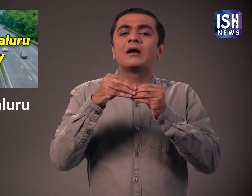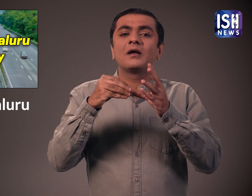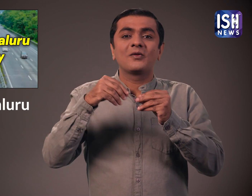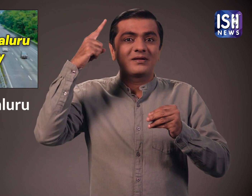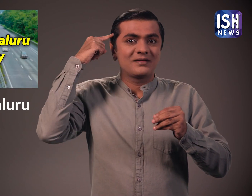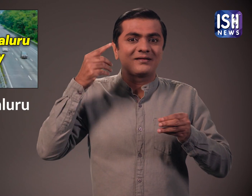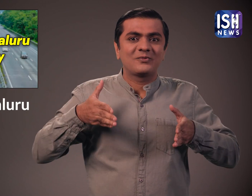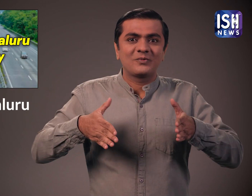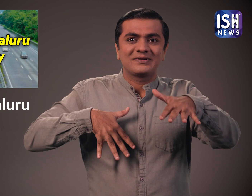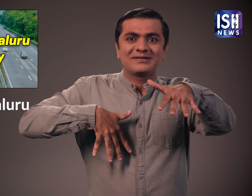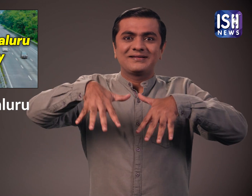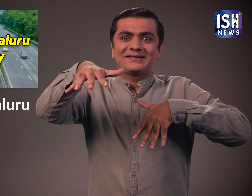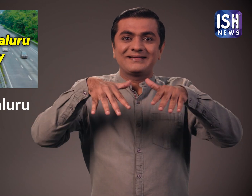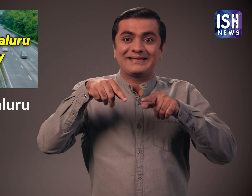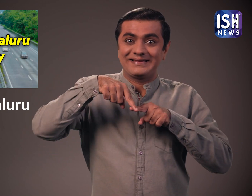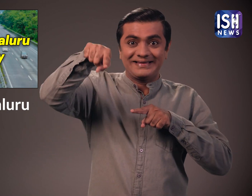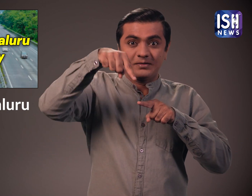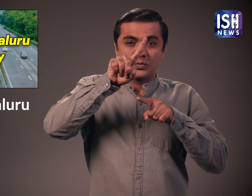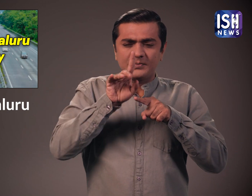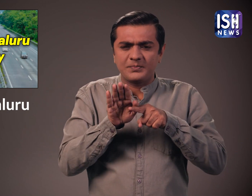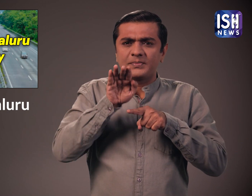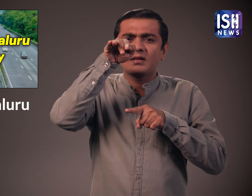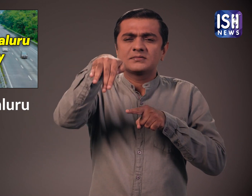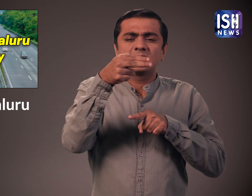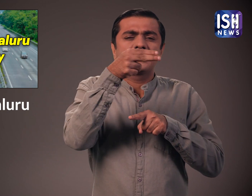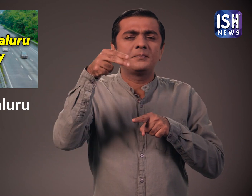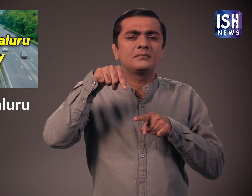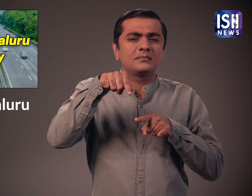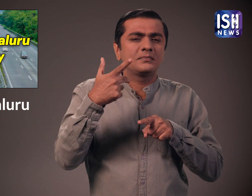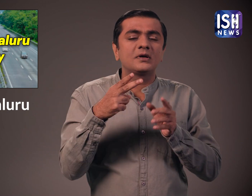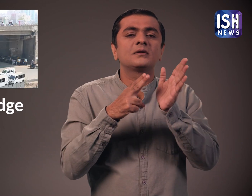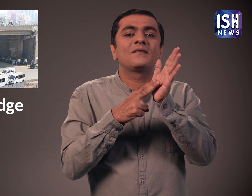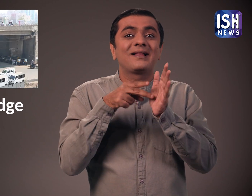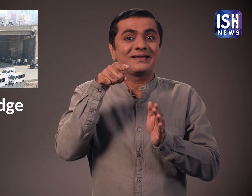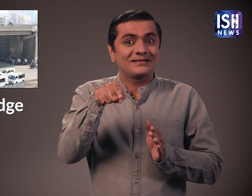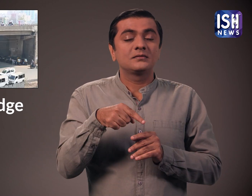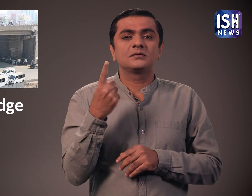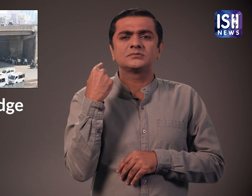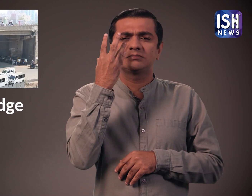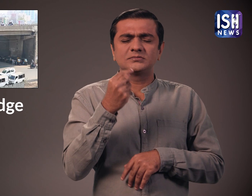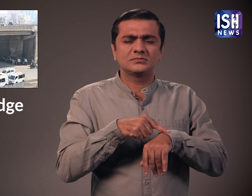नवलेपूर पर रात करीब साड़े आणड बजे